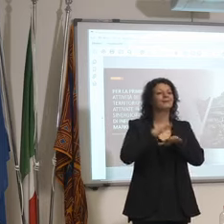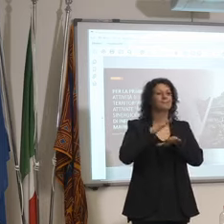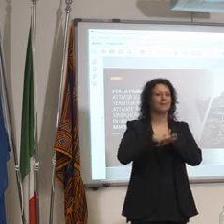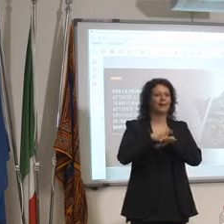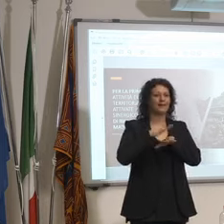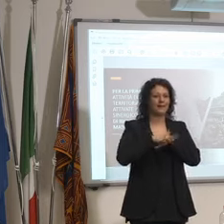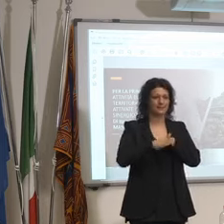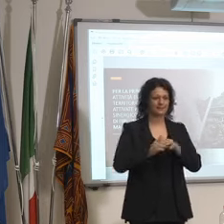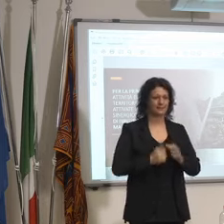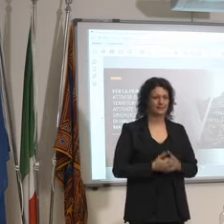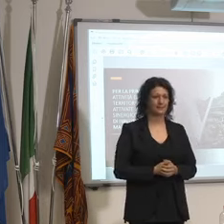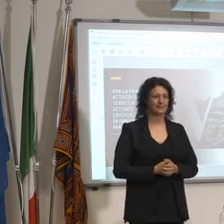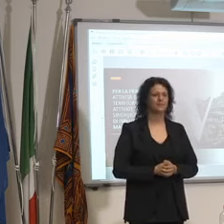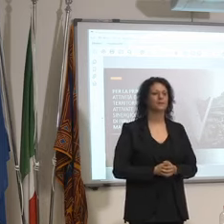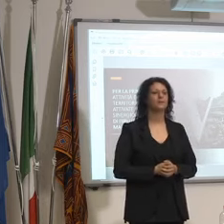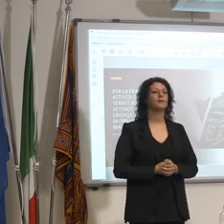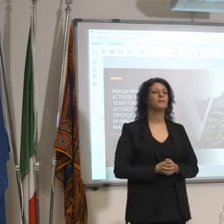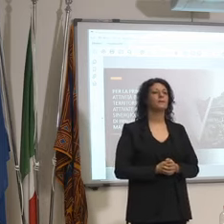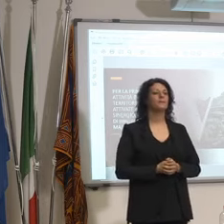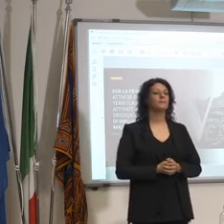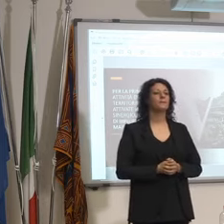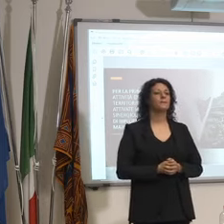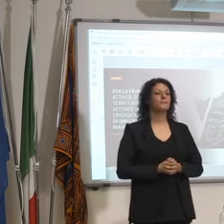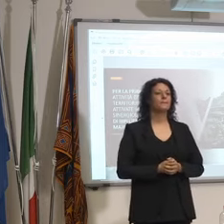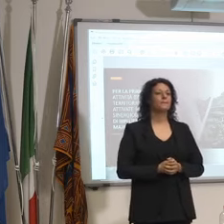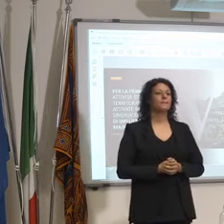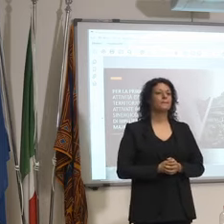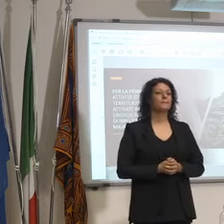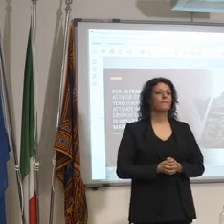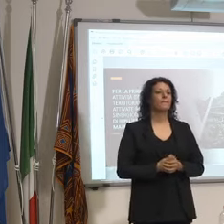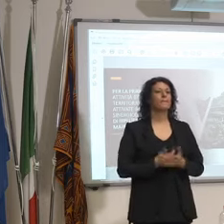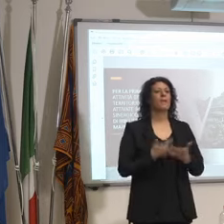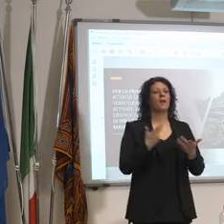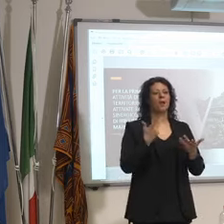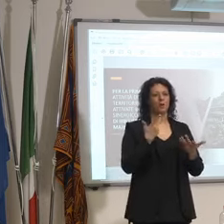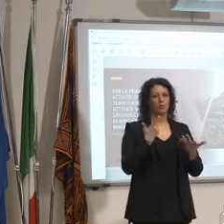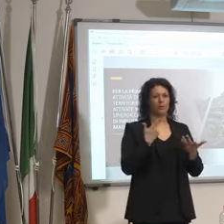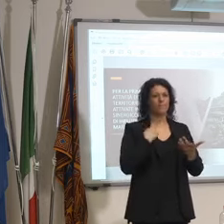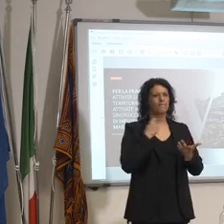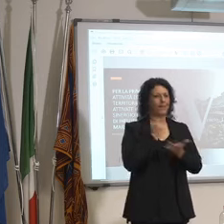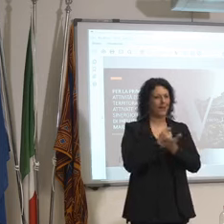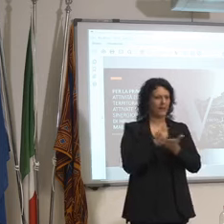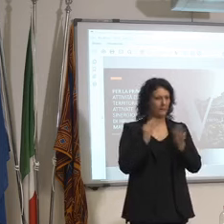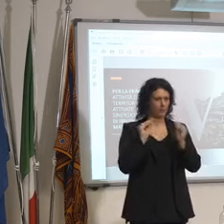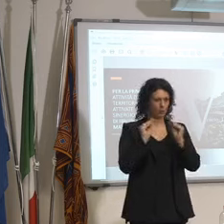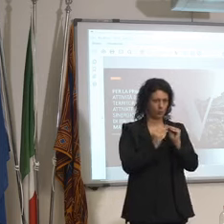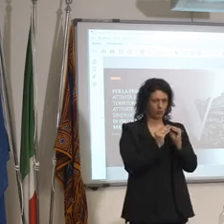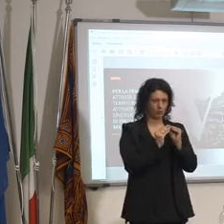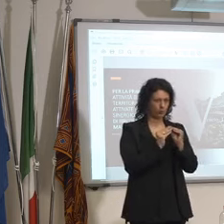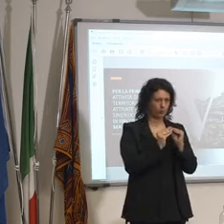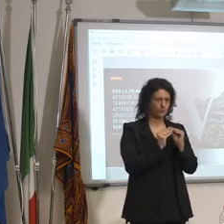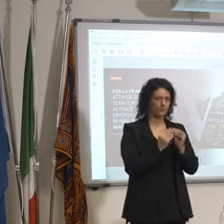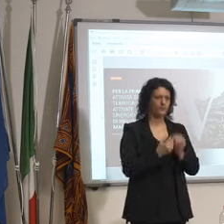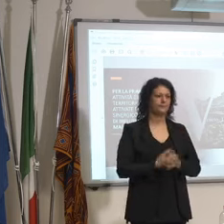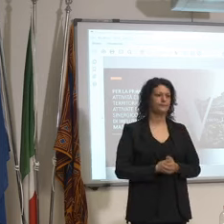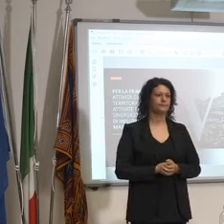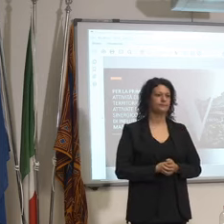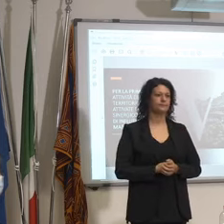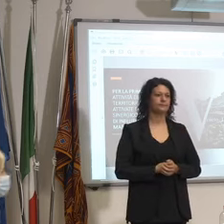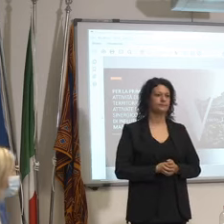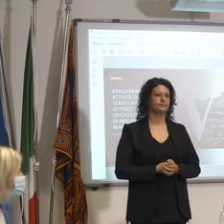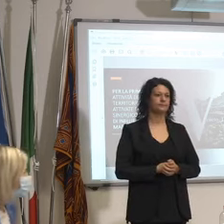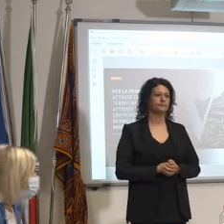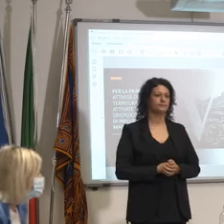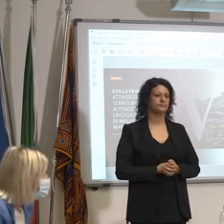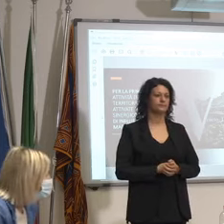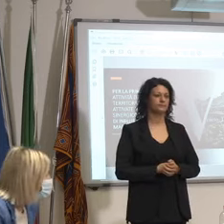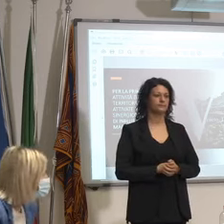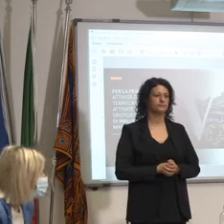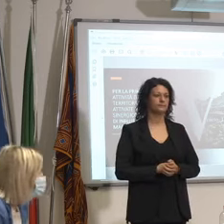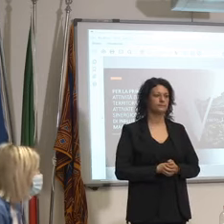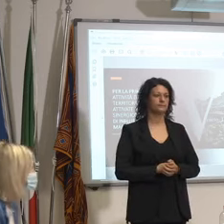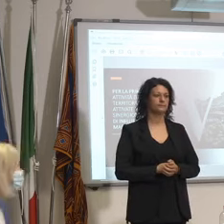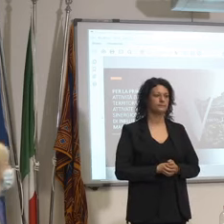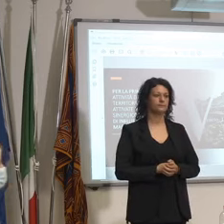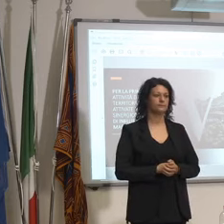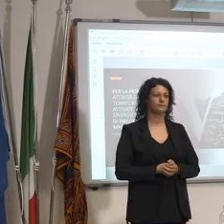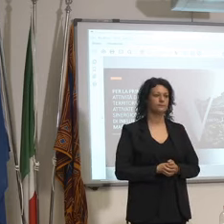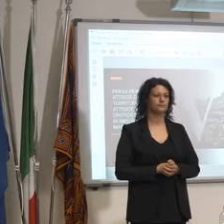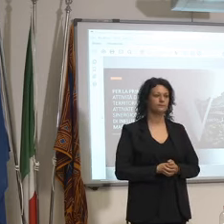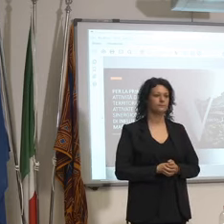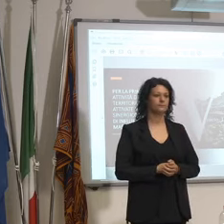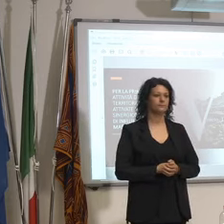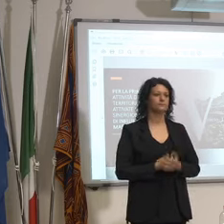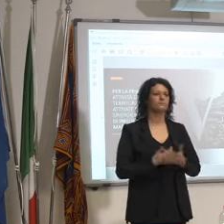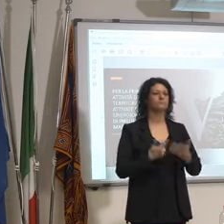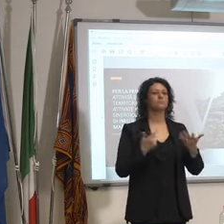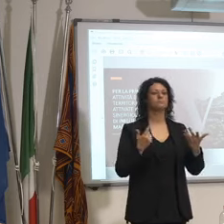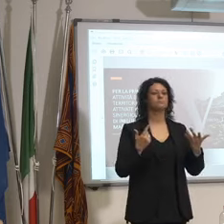esperienza la finanziamo in due modi allora c'è il territorio qualcuno del territorio mi ha già detto io non ho problemi se tu